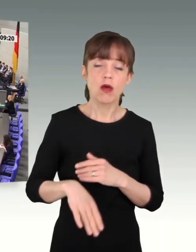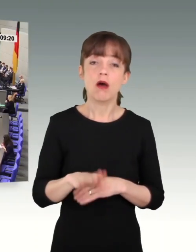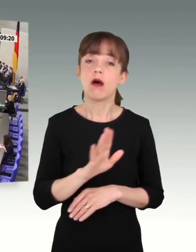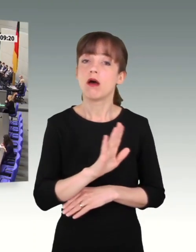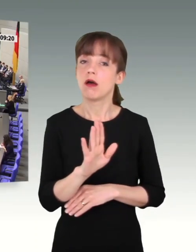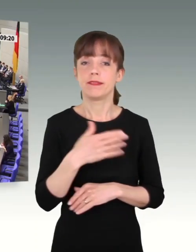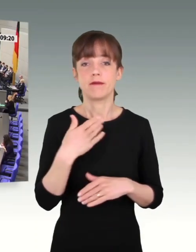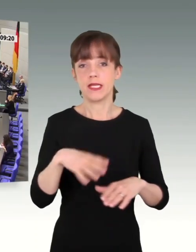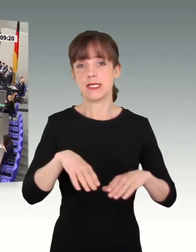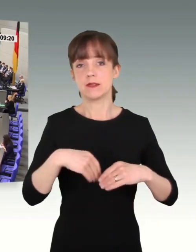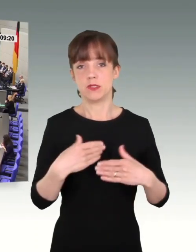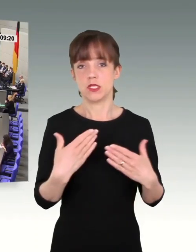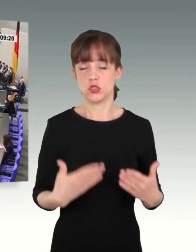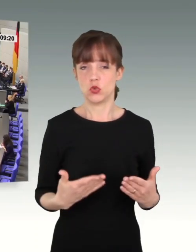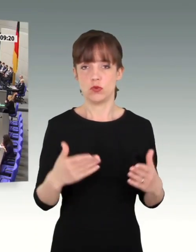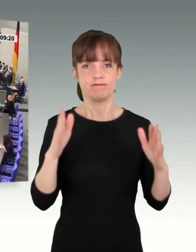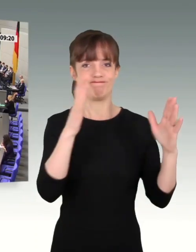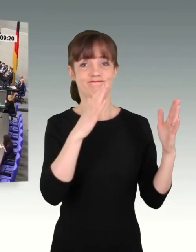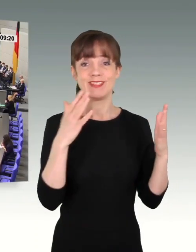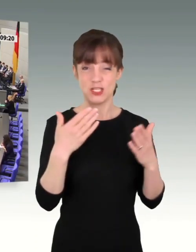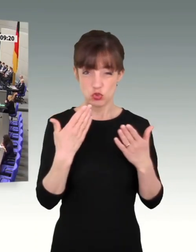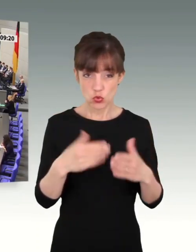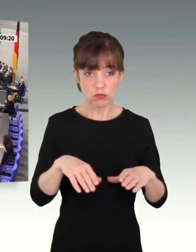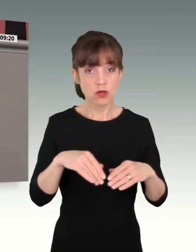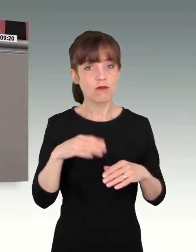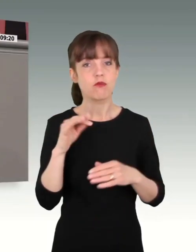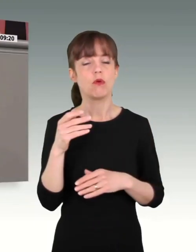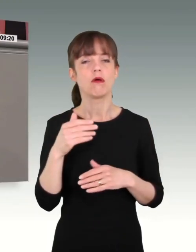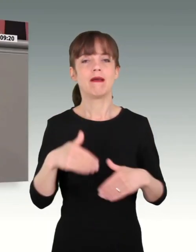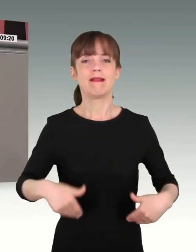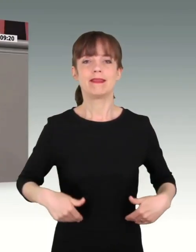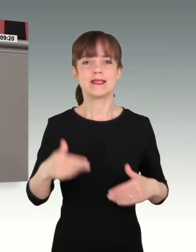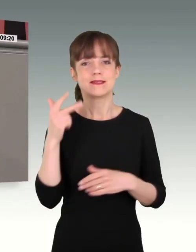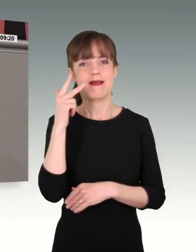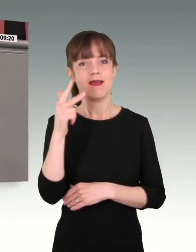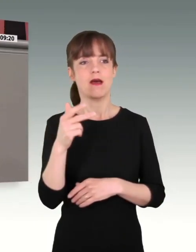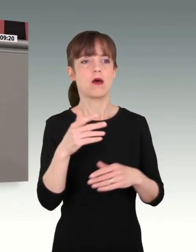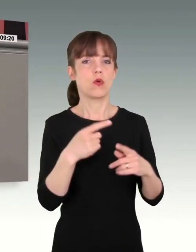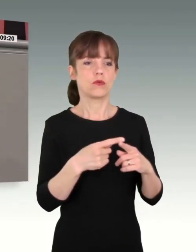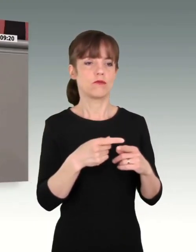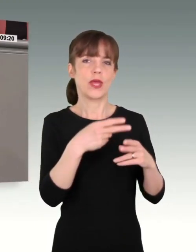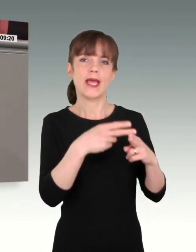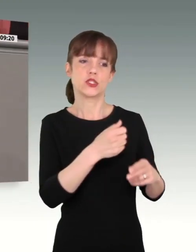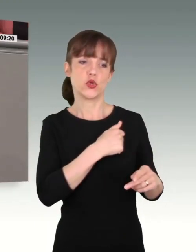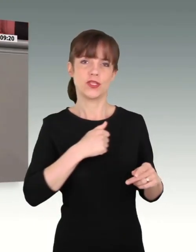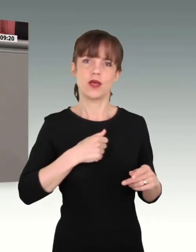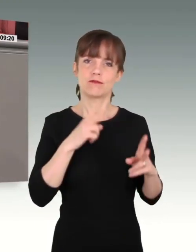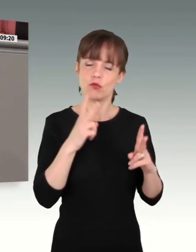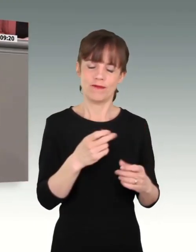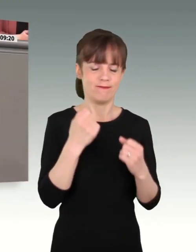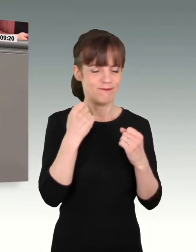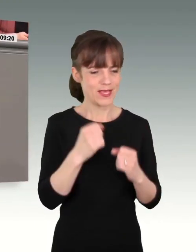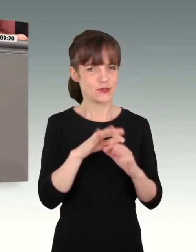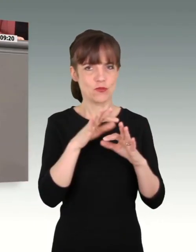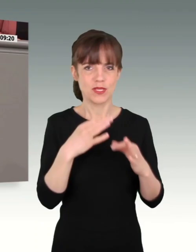Weder für den Dienstherrn noch für die überwältigende Mehrheit der Kameradinnen und Kameraden, die fest zu